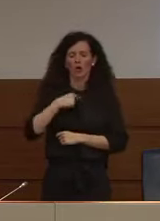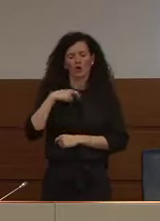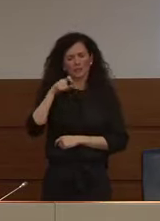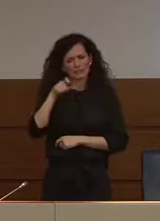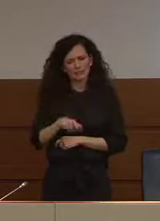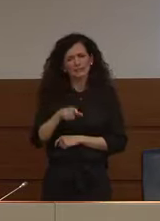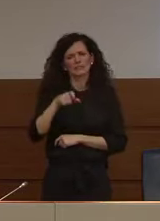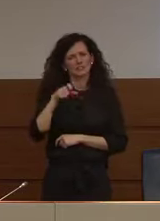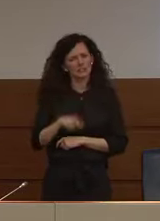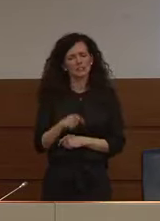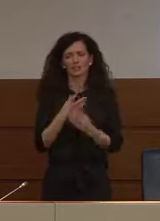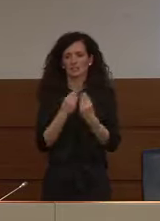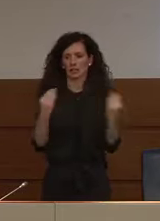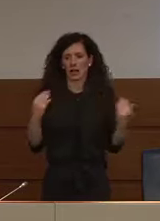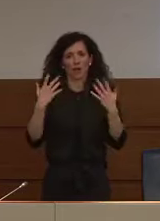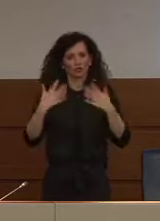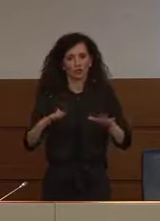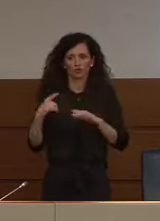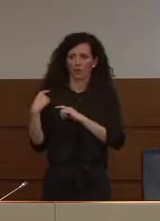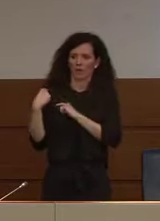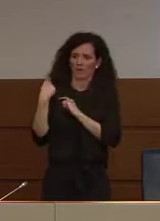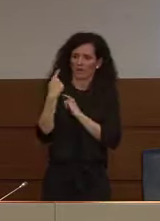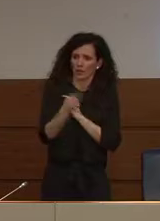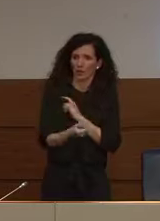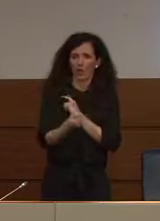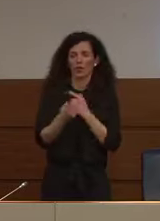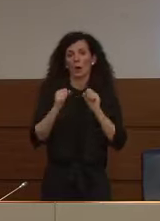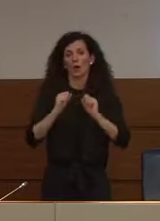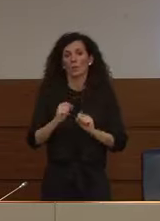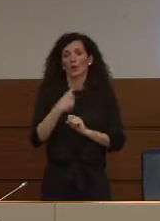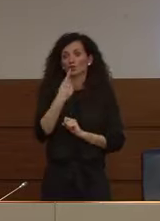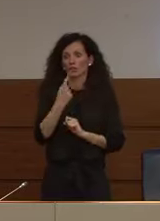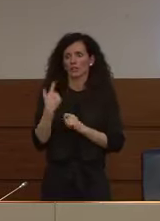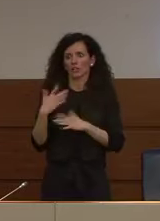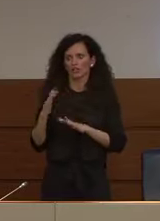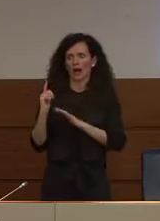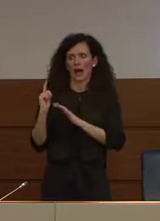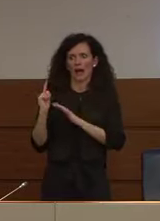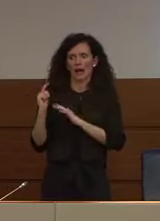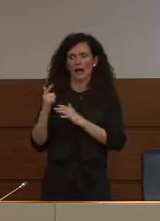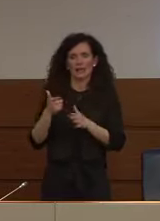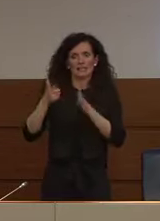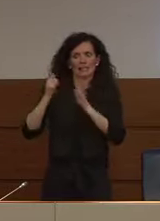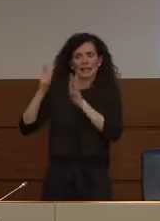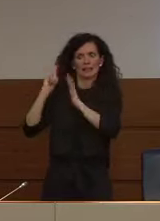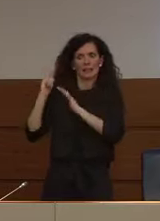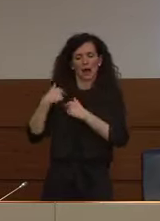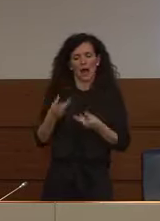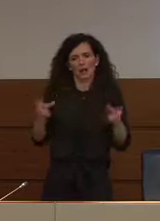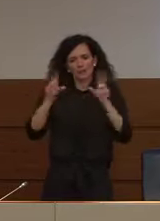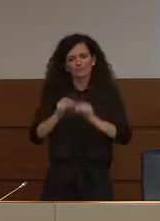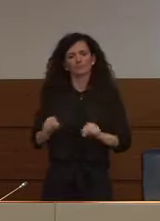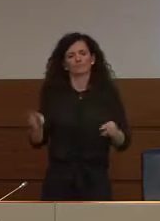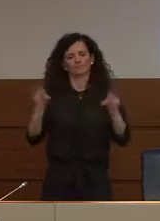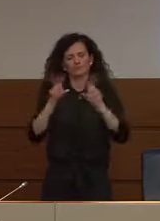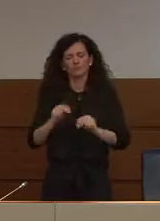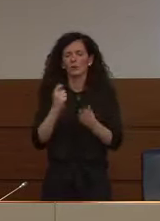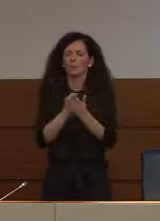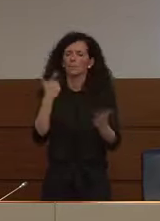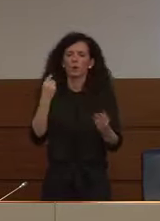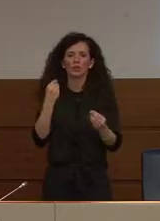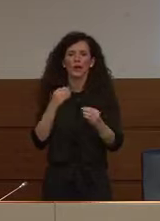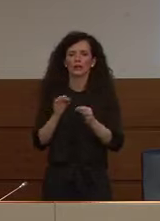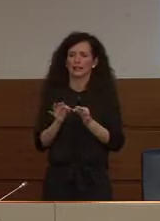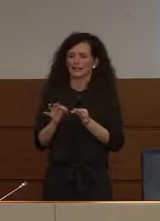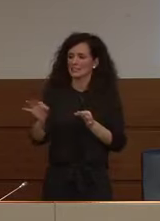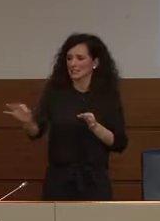questi giorni direi ormai in queste settimane sul concetto della distanza droplet